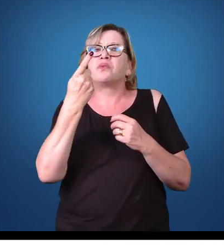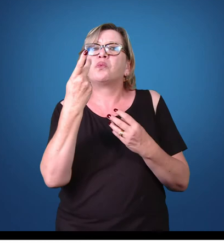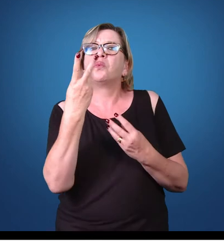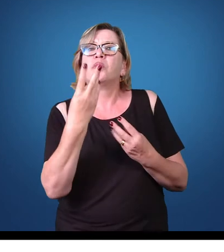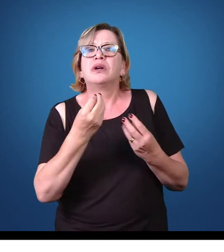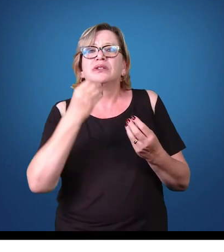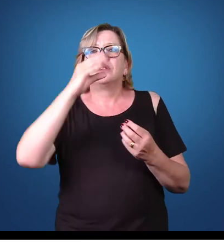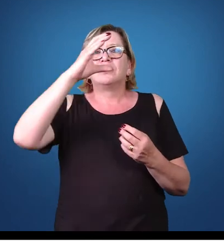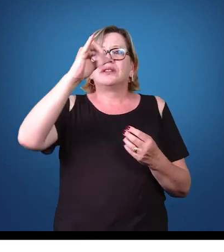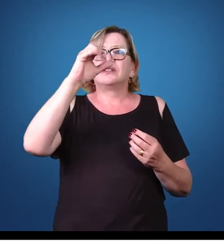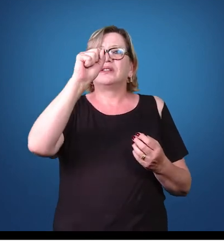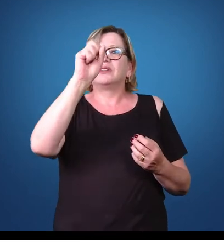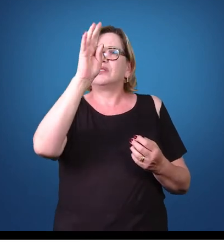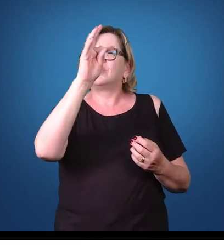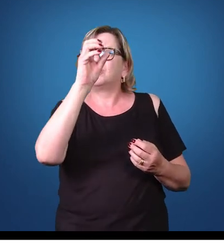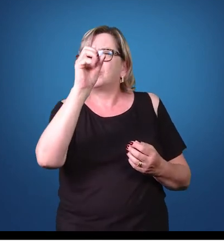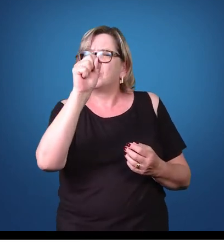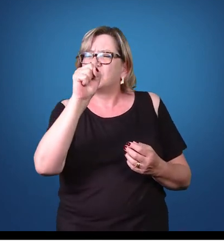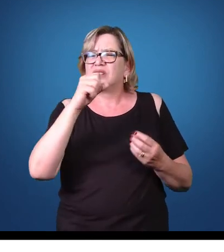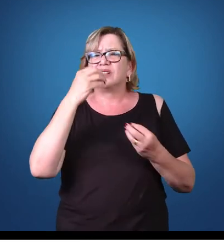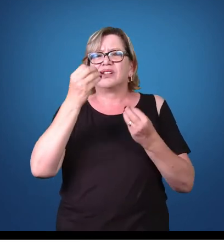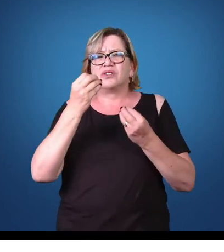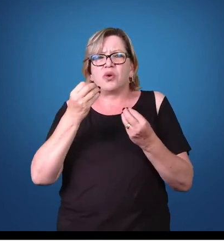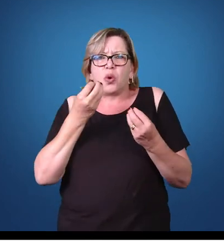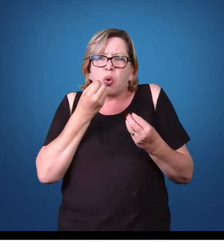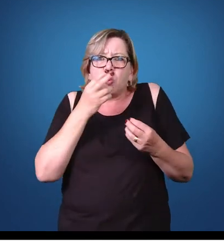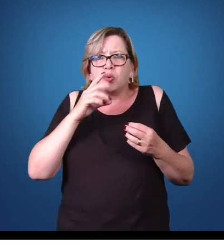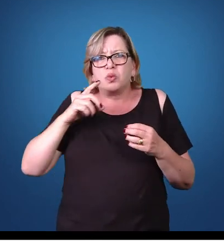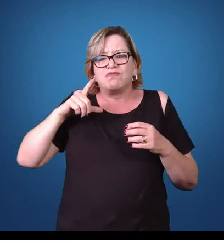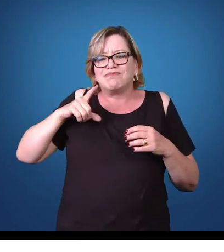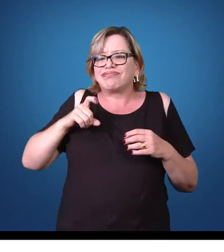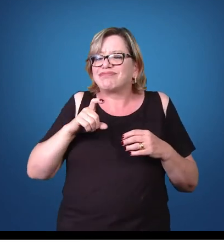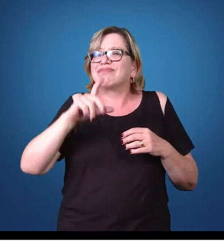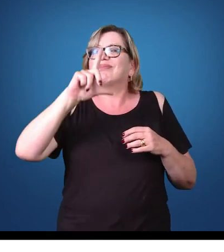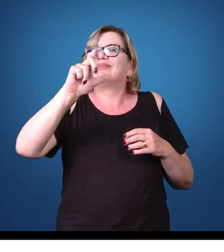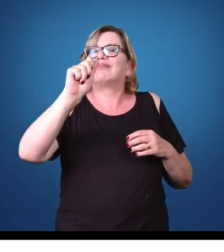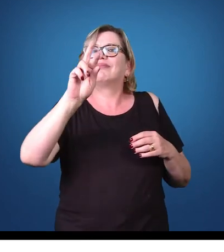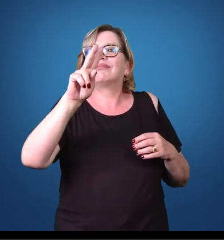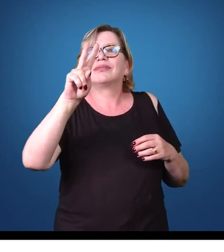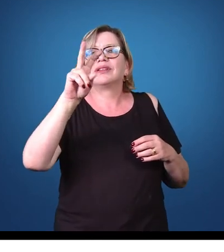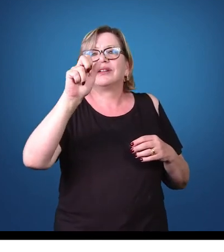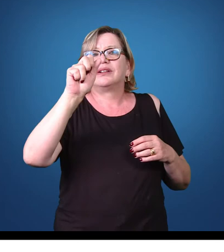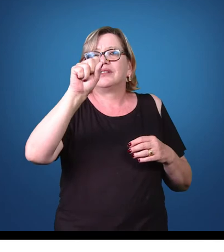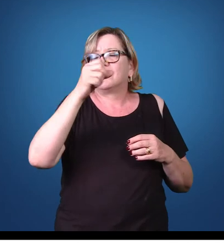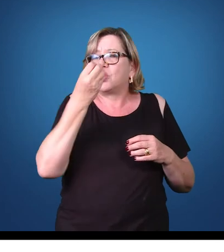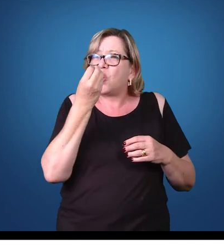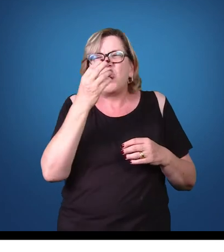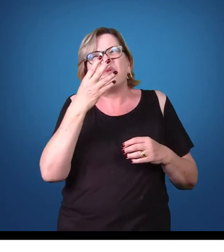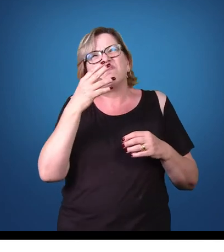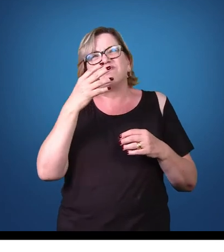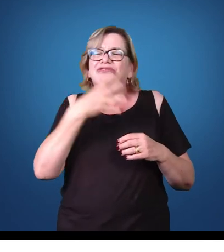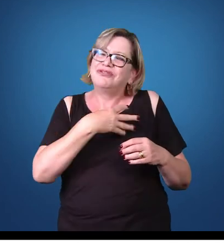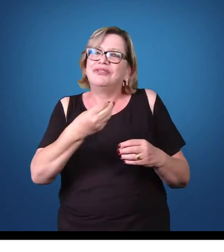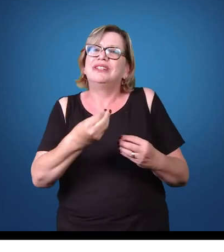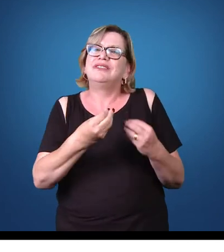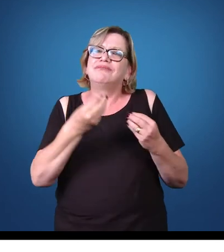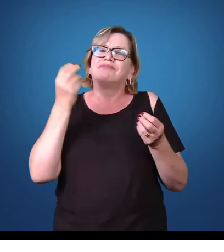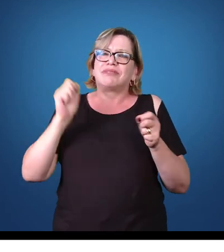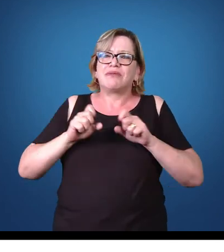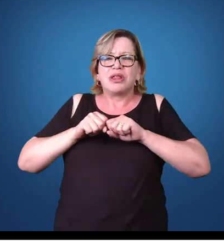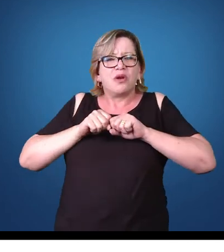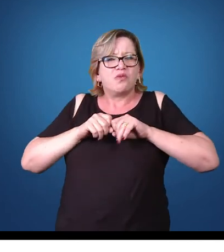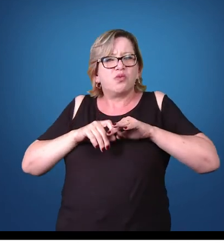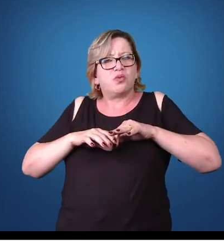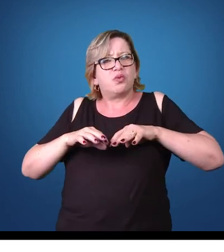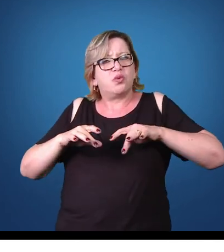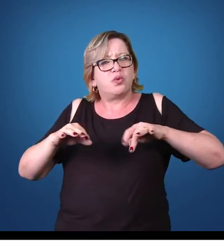cistos, de larvas, enfim, de proles, a fim de disseminar